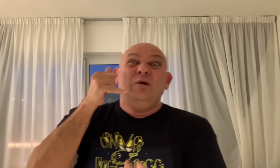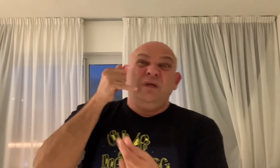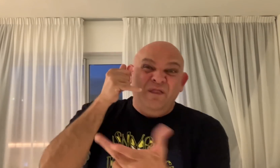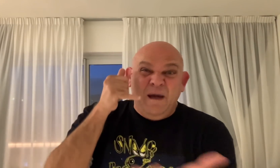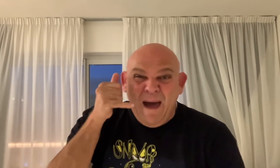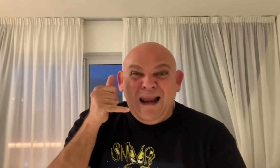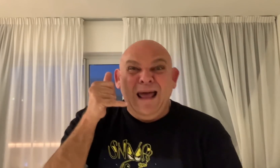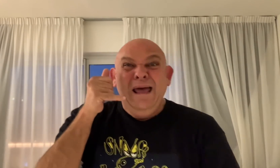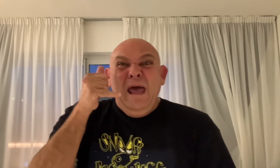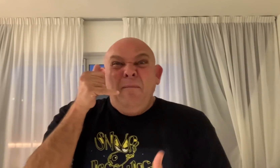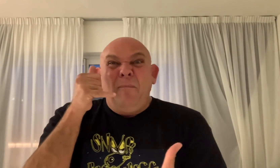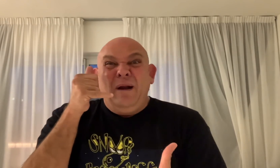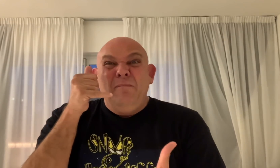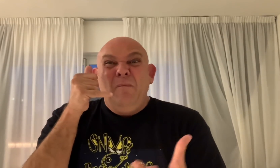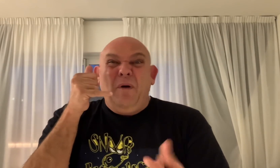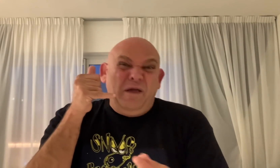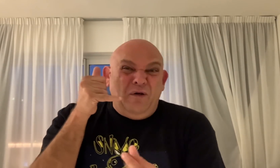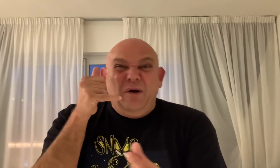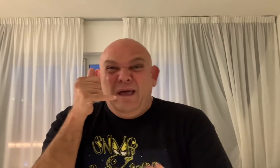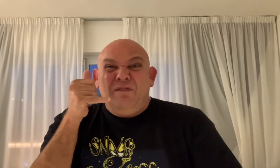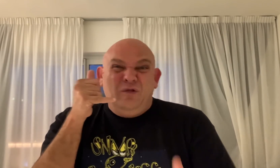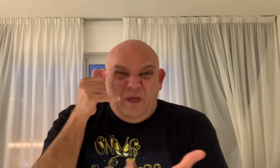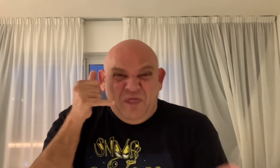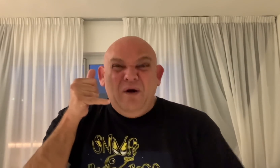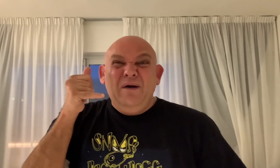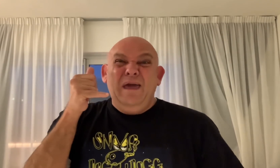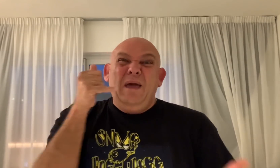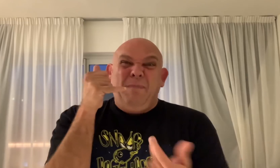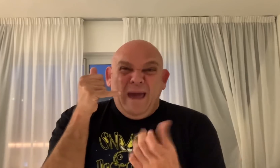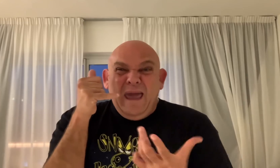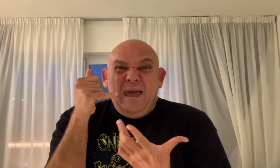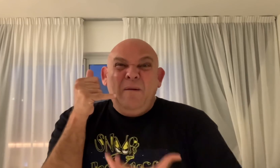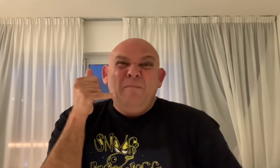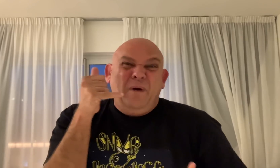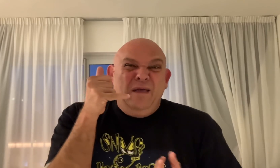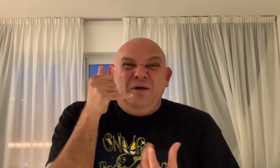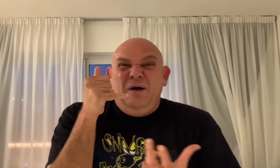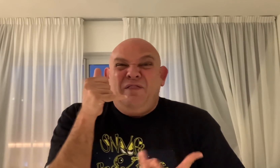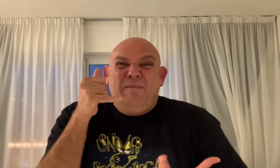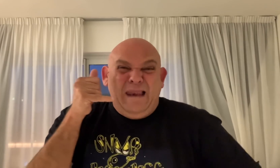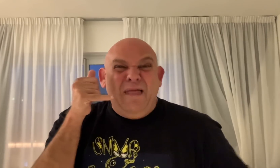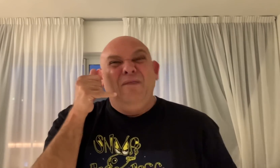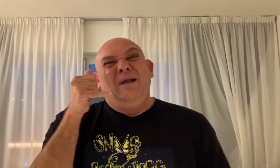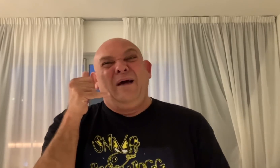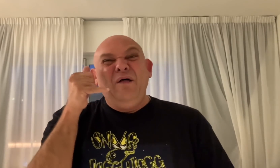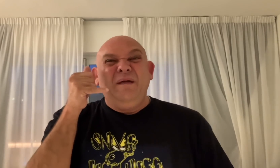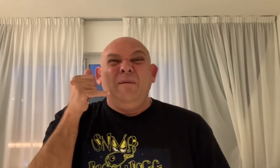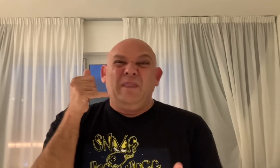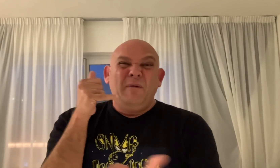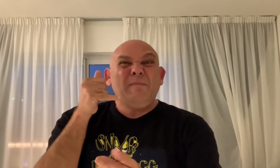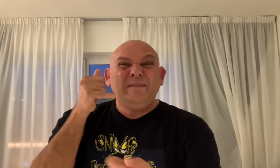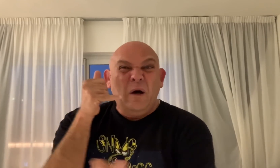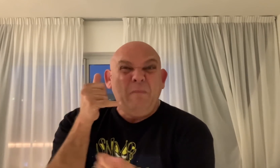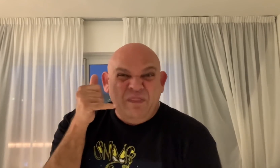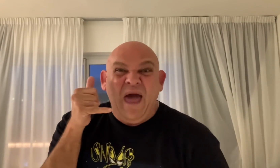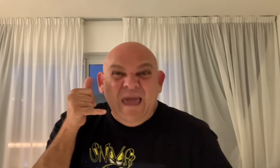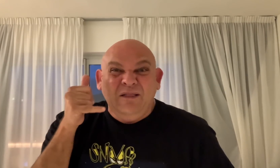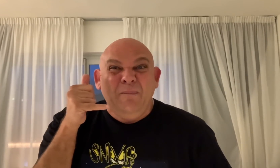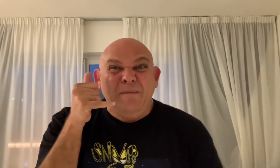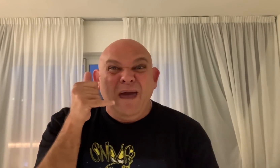noticia mala, para ponerme un poquito en situación y para ir un poquito asimilando la cosa. Me podría haber mandado un mensajito primero,